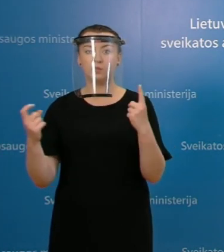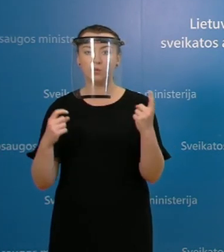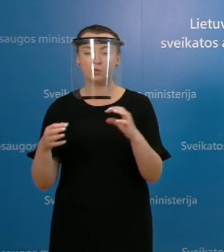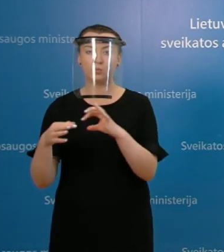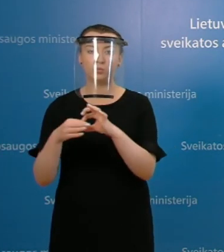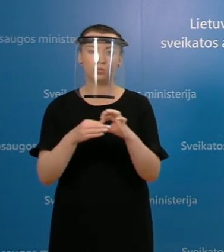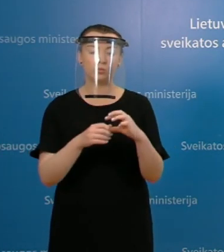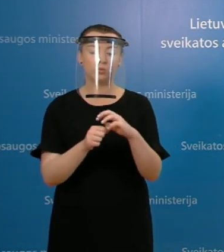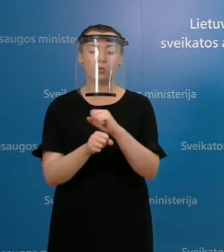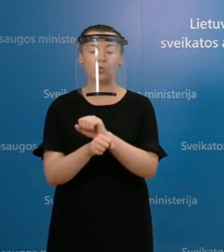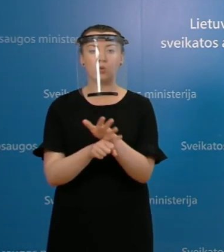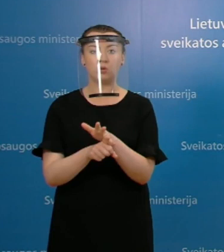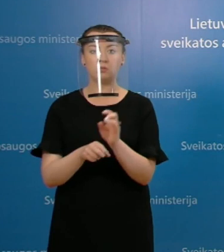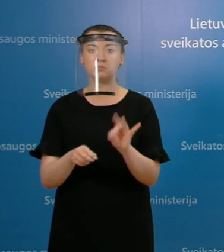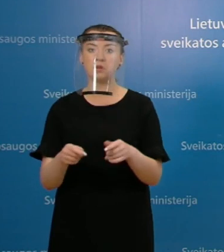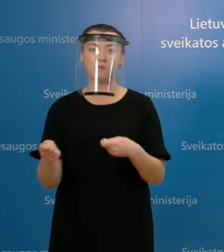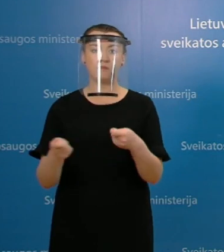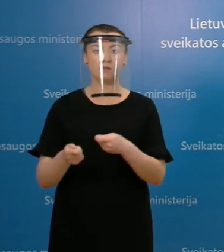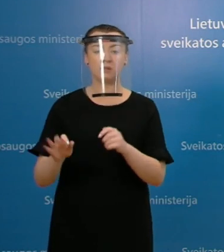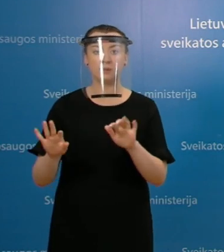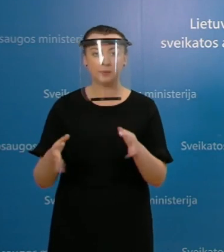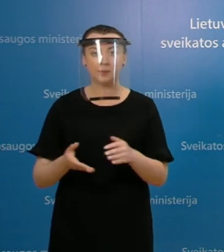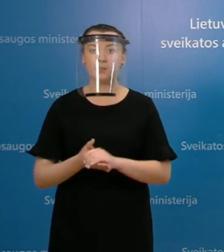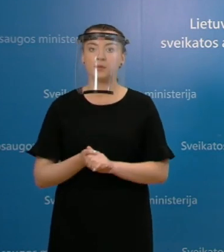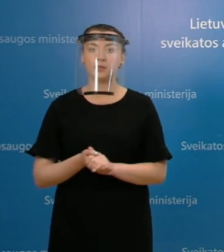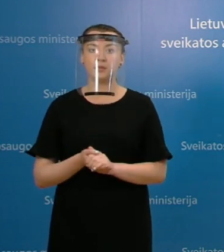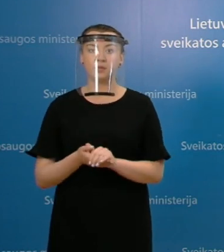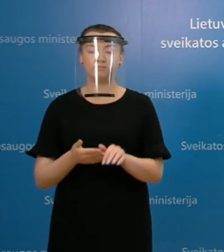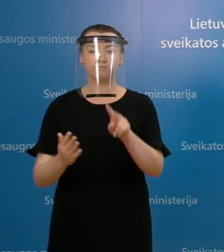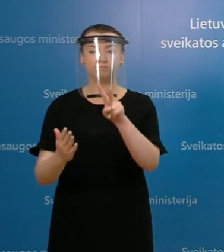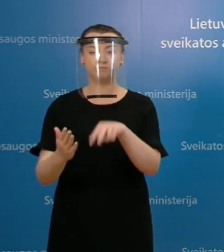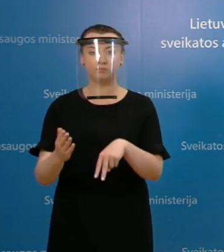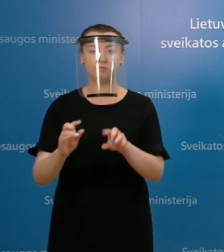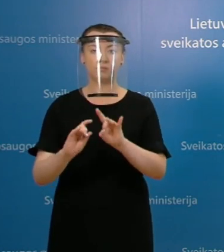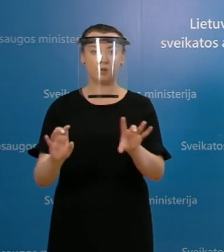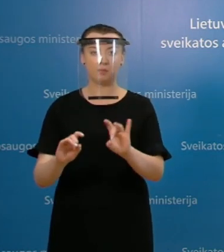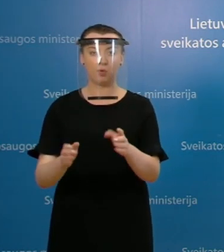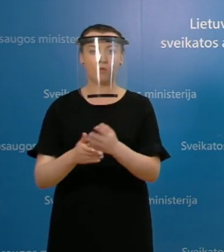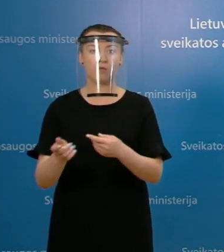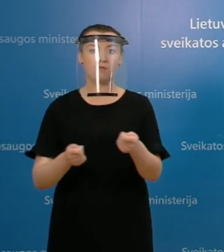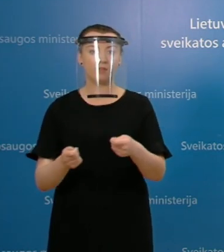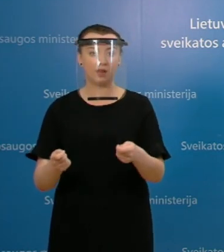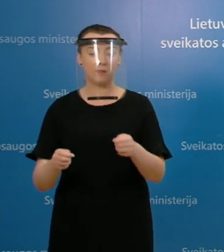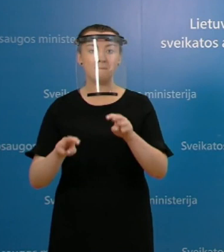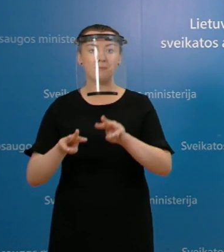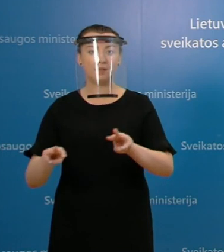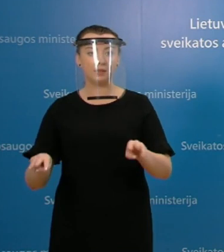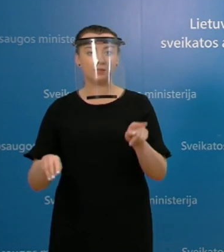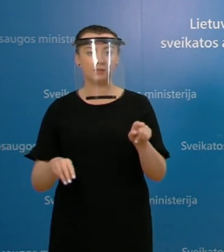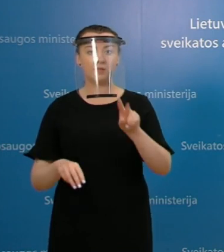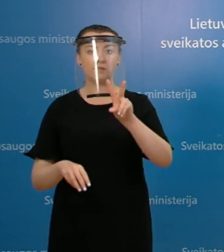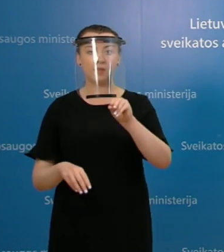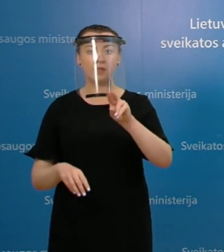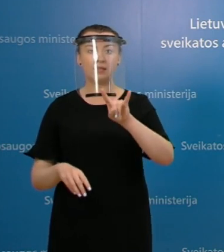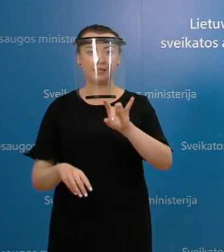su koronavirusu situacijos valdymų šalyje. Jas apžvelgs operacijų vadovas sveikatos apsaugos ministras Aurelius